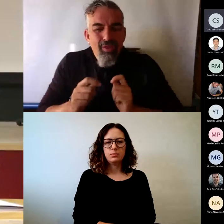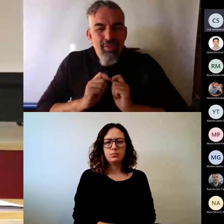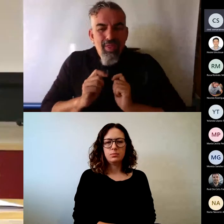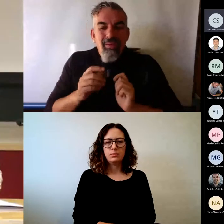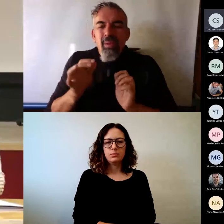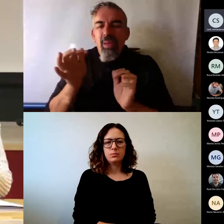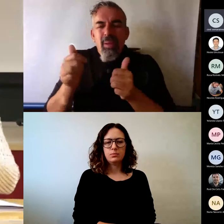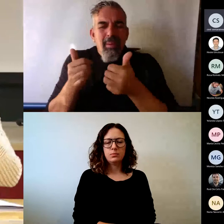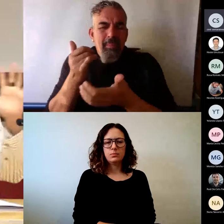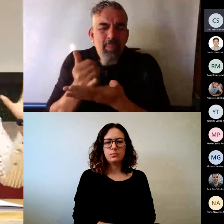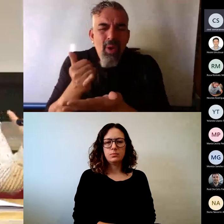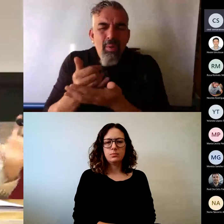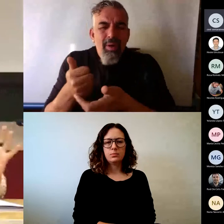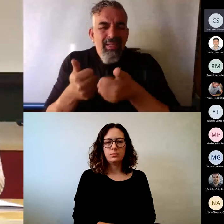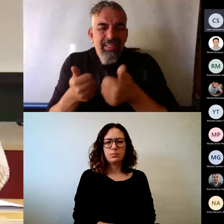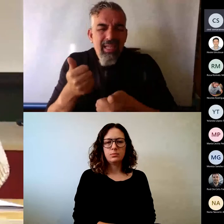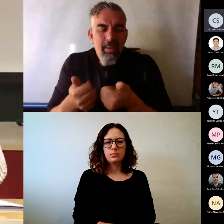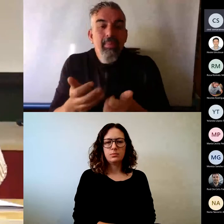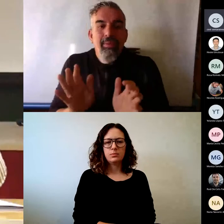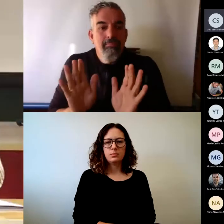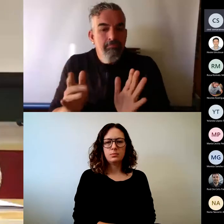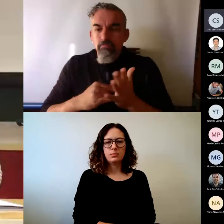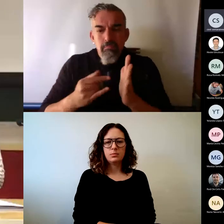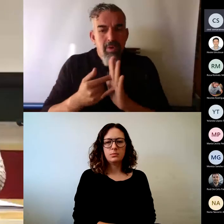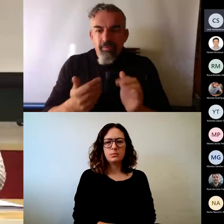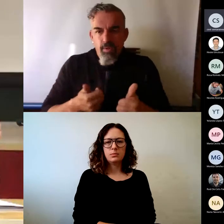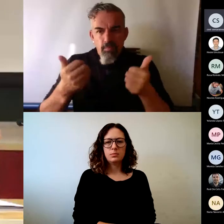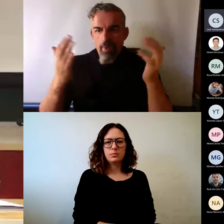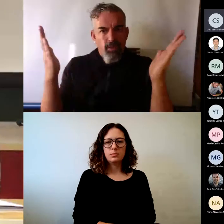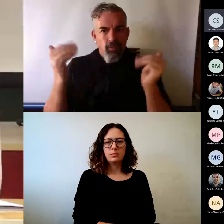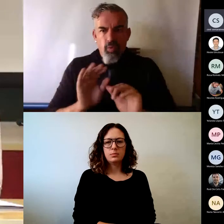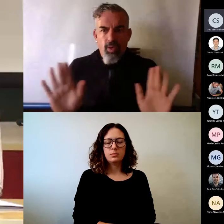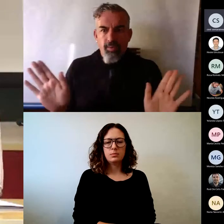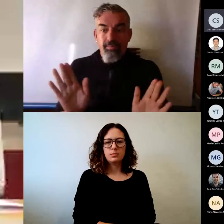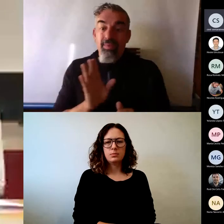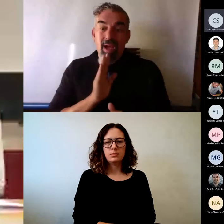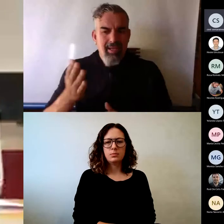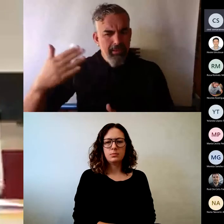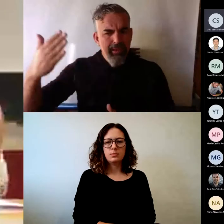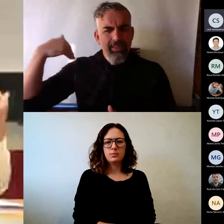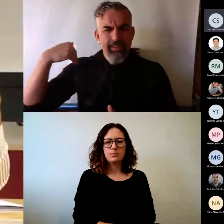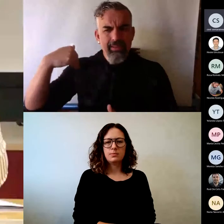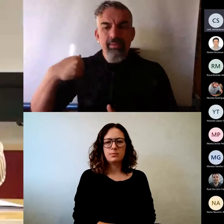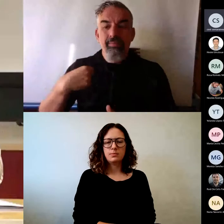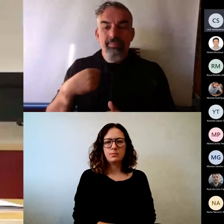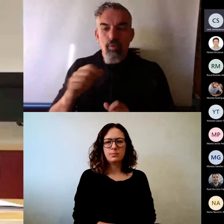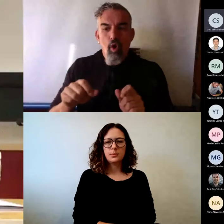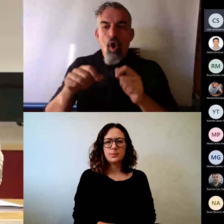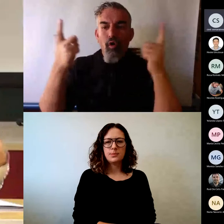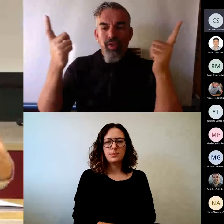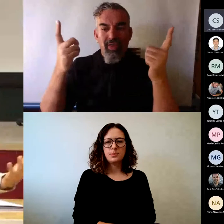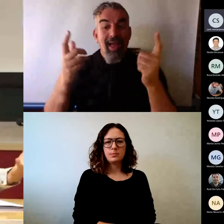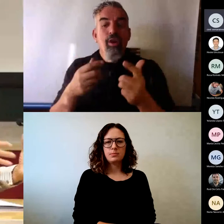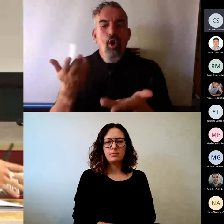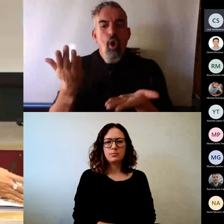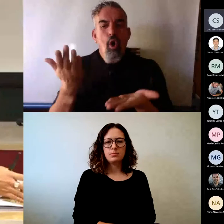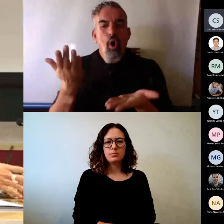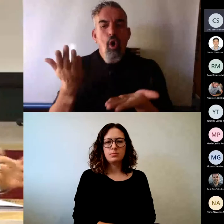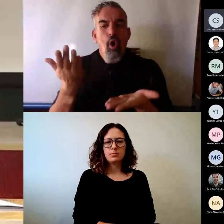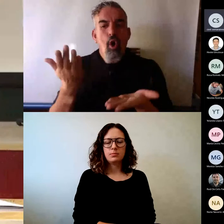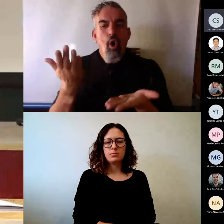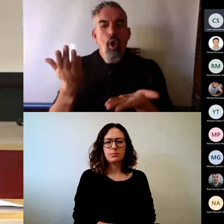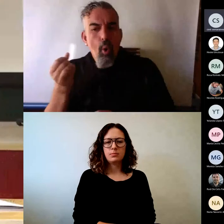tal, tal, etcétera, etcétera. Y esa era toda nuestra planificación por lo menos presentada o evaluada. Y ahí es cuando